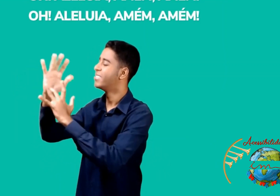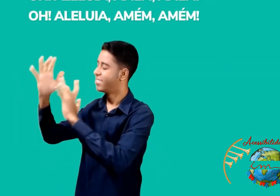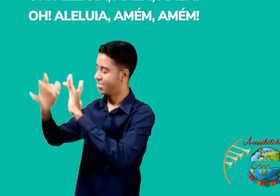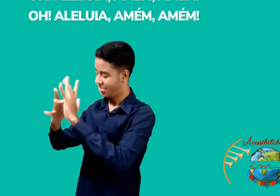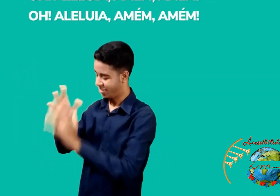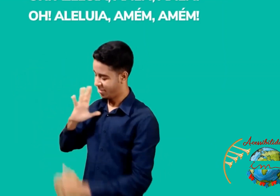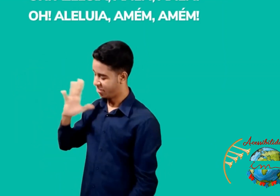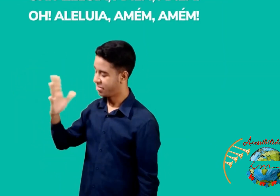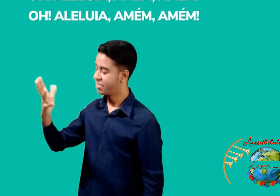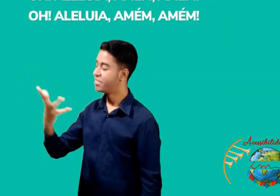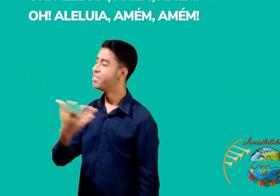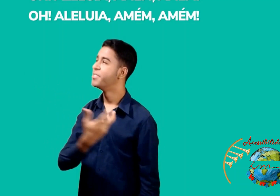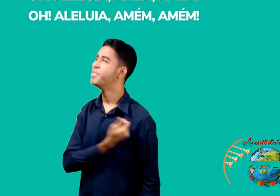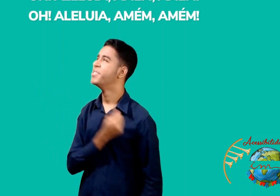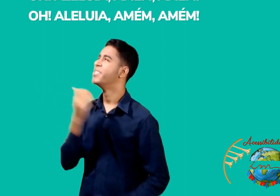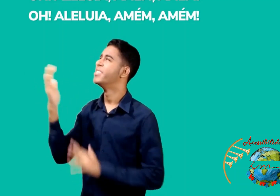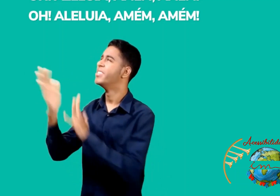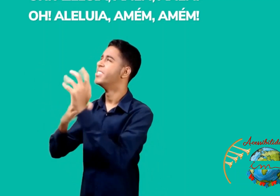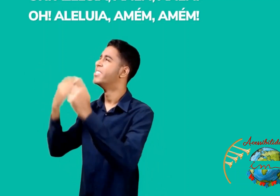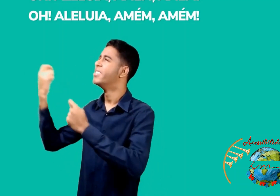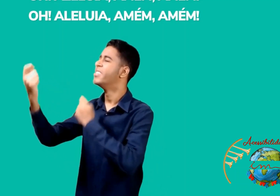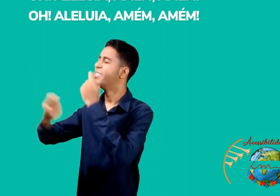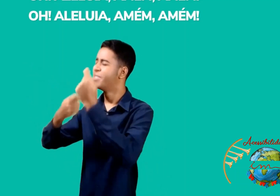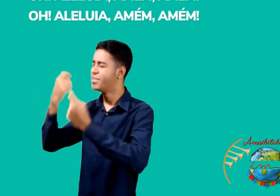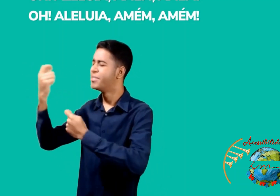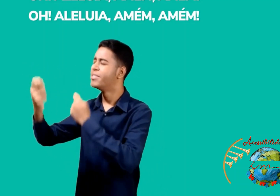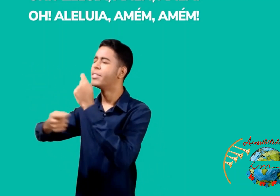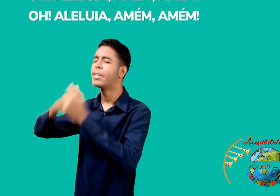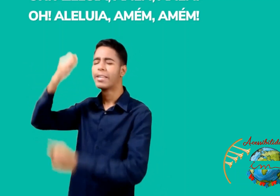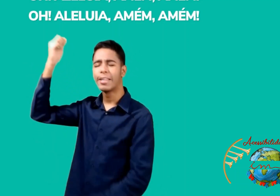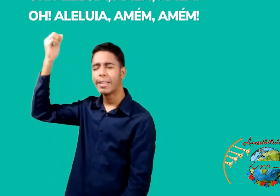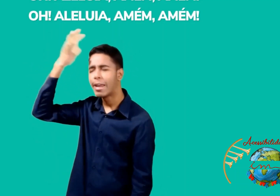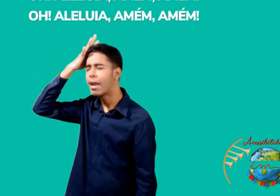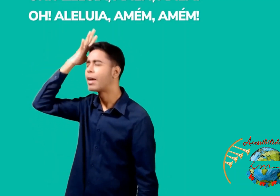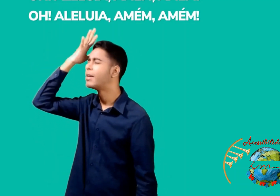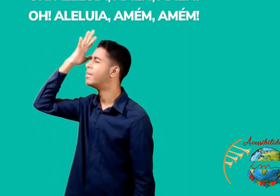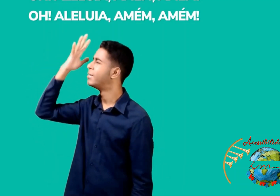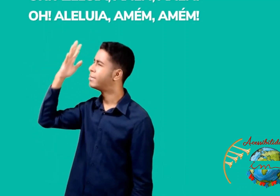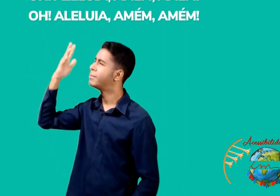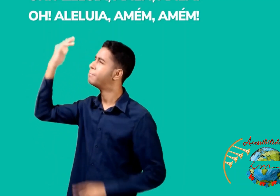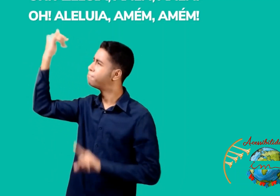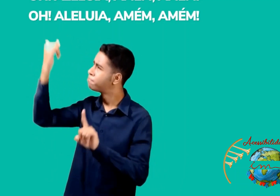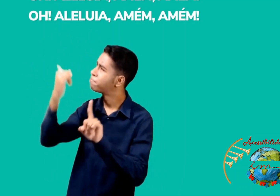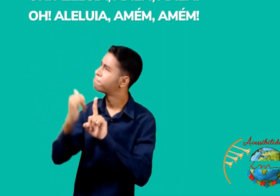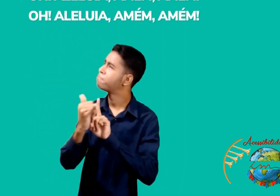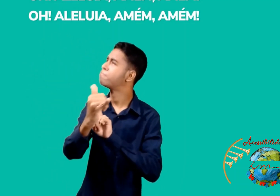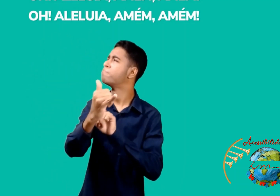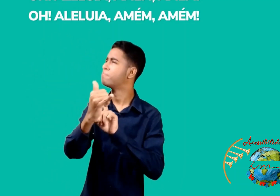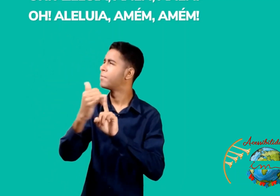Oh aleluia, amém, amém Oh